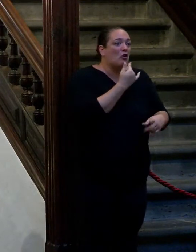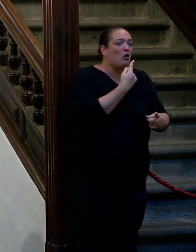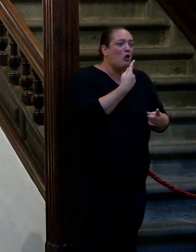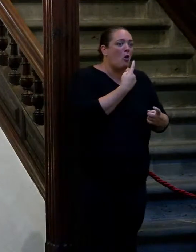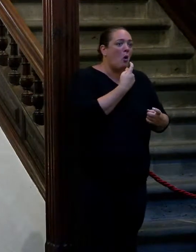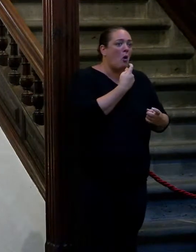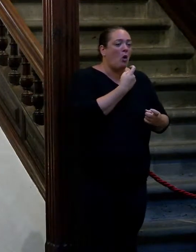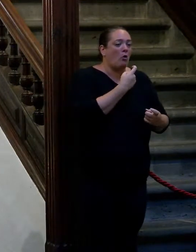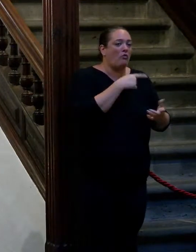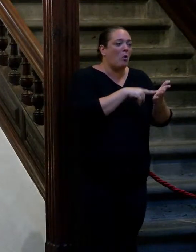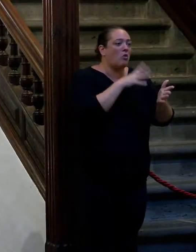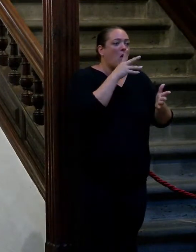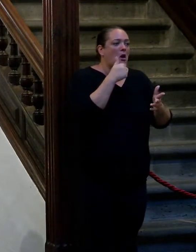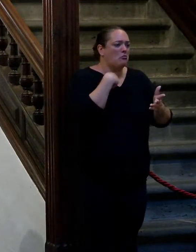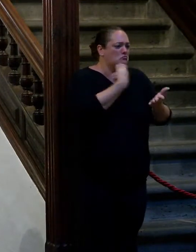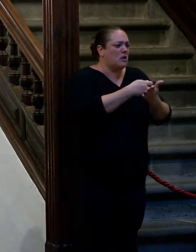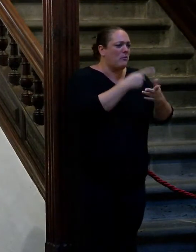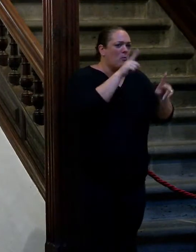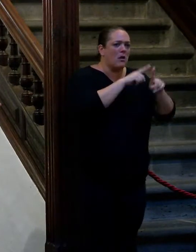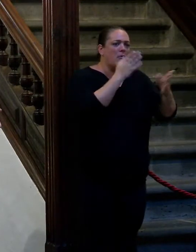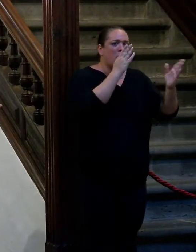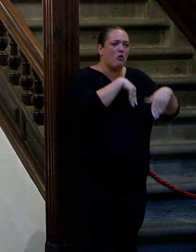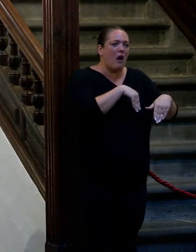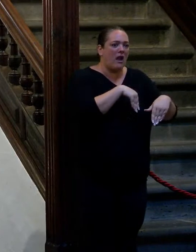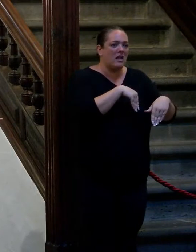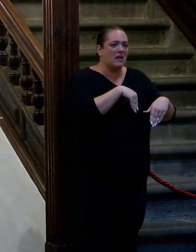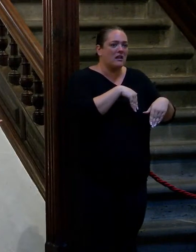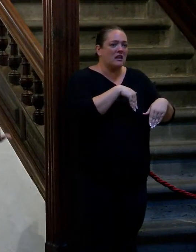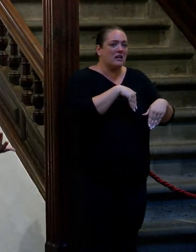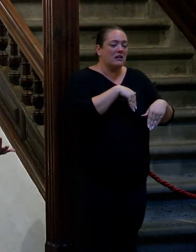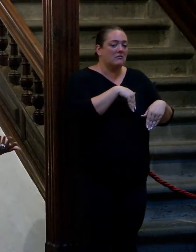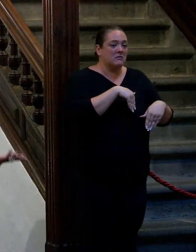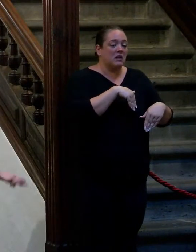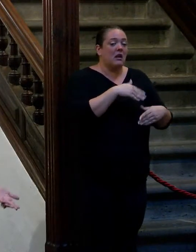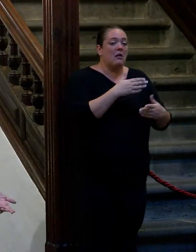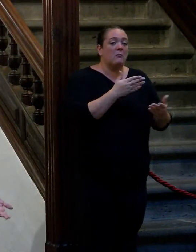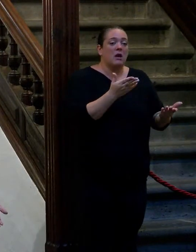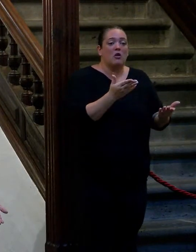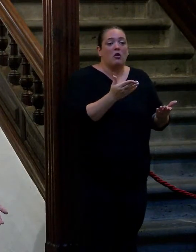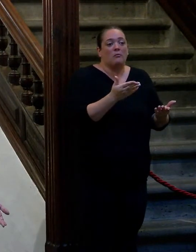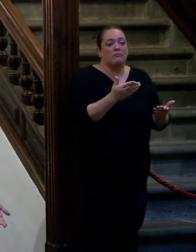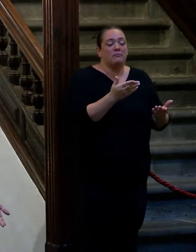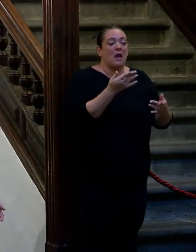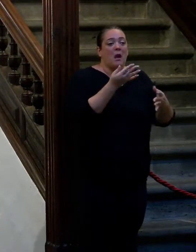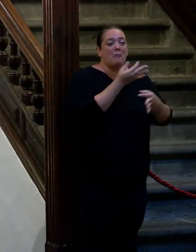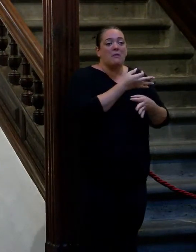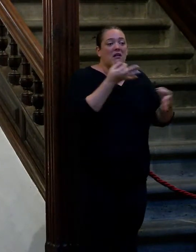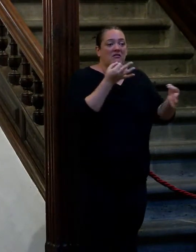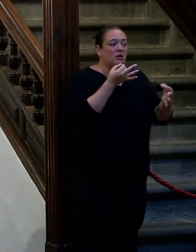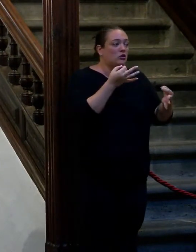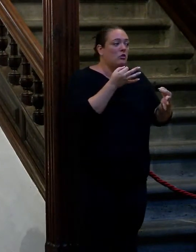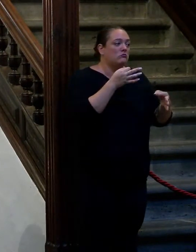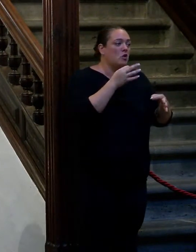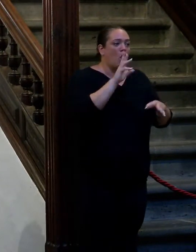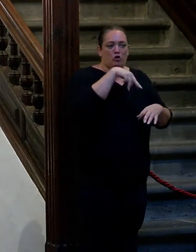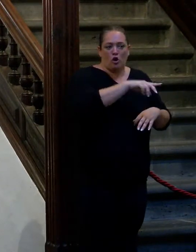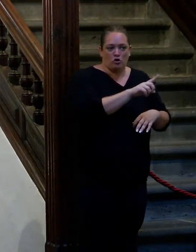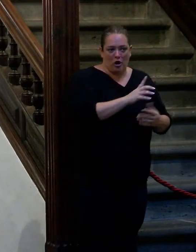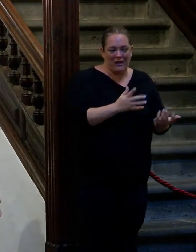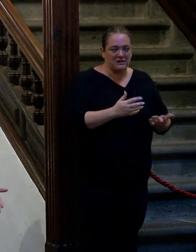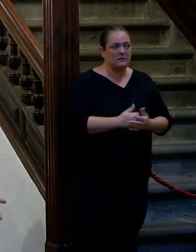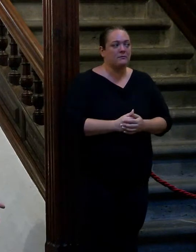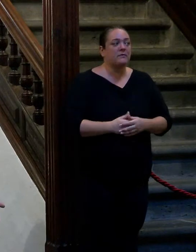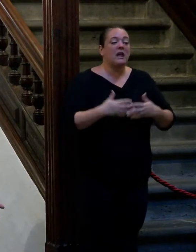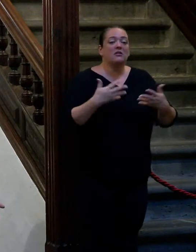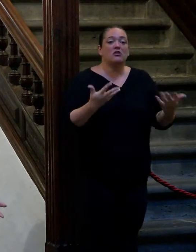padres que coño les voy a deber no deben nada lo que si deben algo lo pago yo ahora inevitablemente perfecto no, no era y entonces